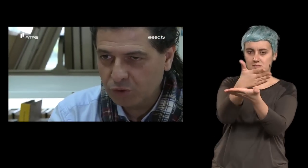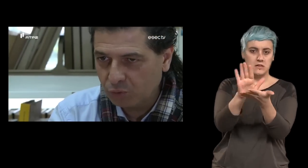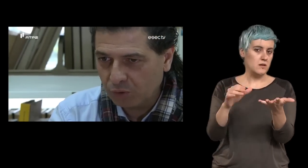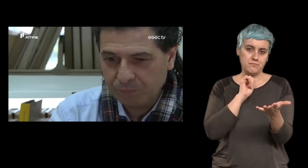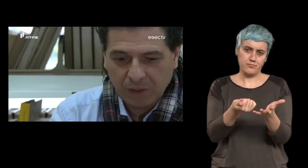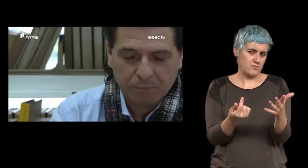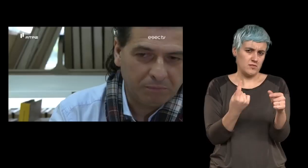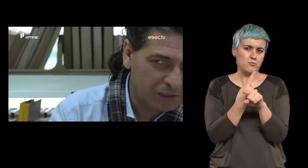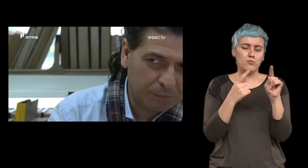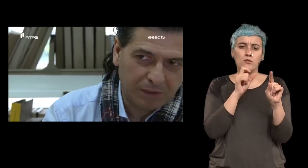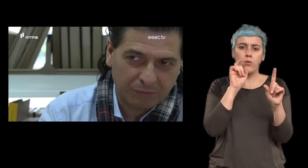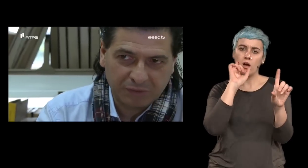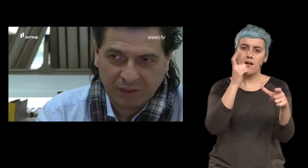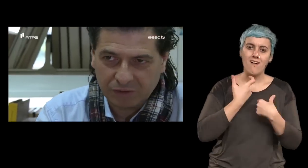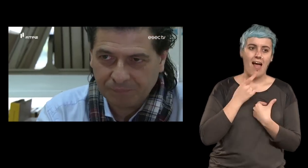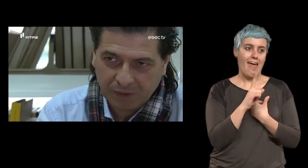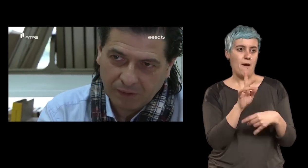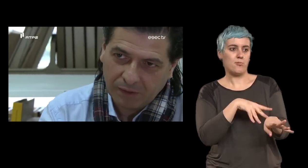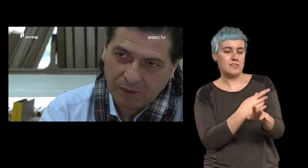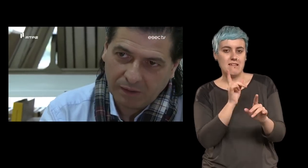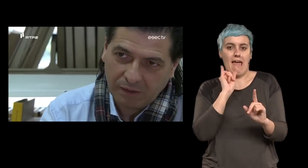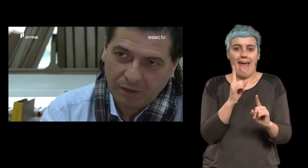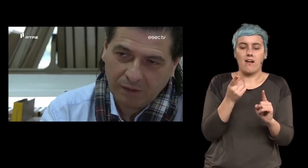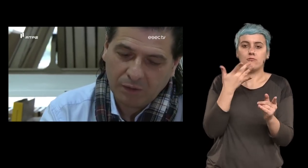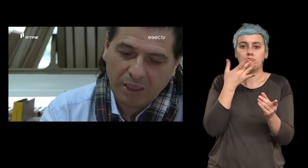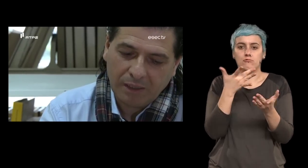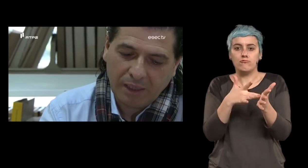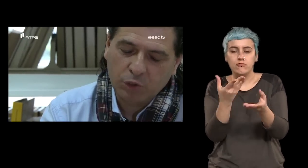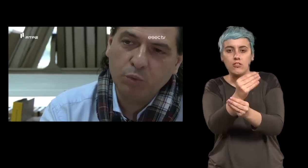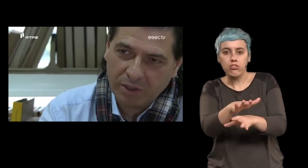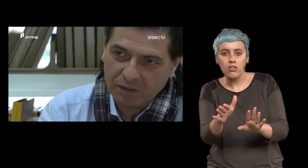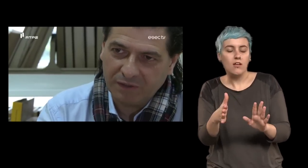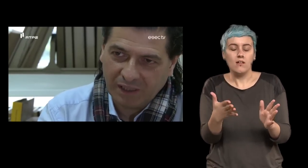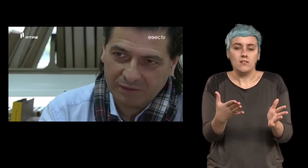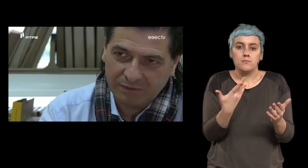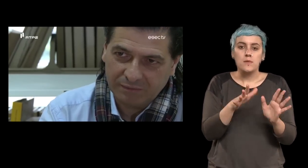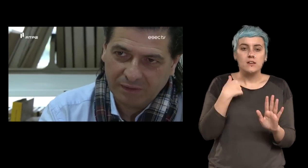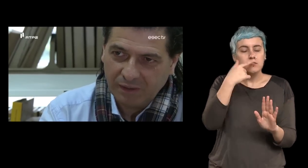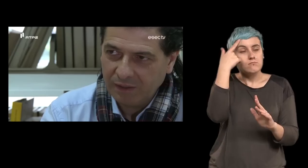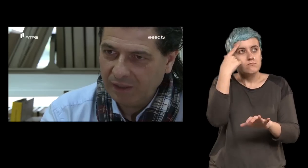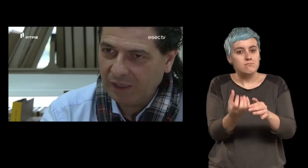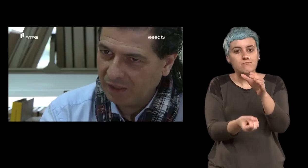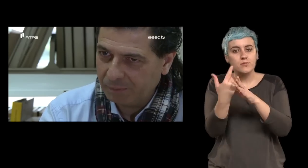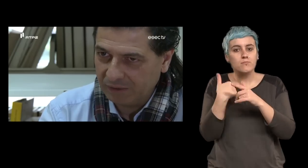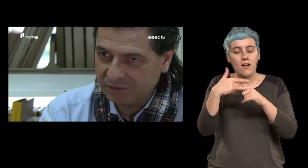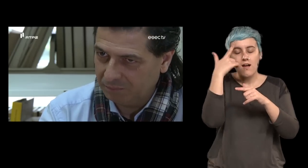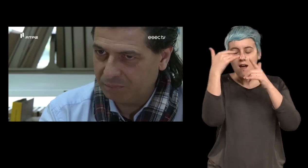escritor por mais disciplinado que seja a sua criatividade ela é rebelde sempre